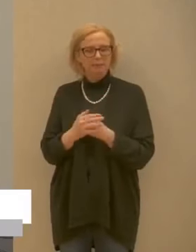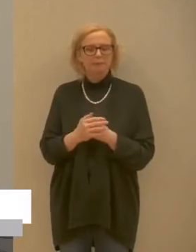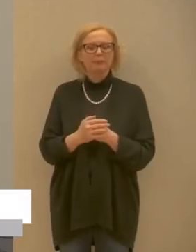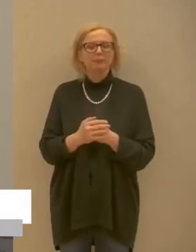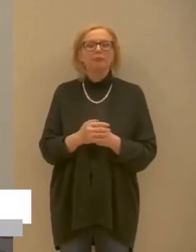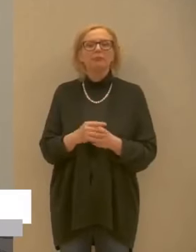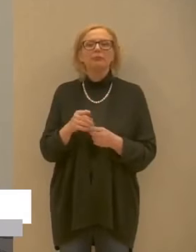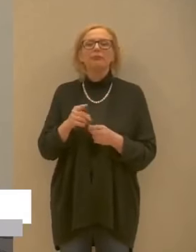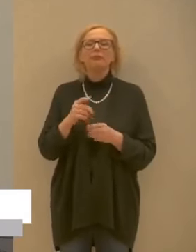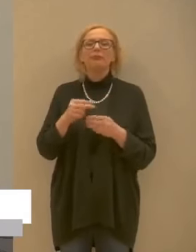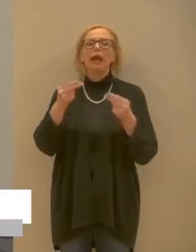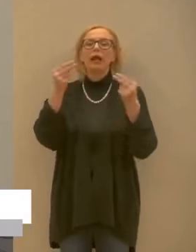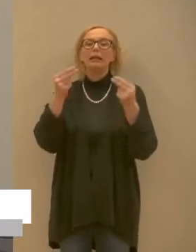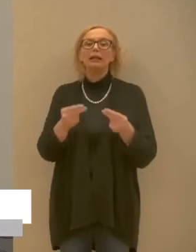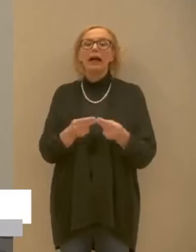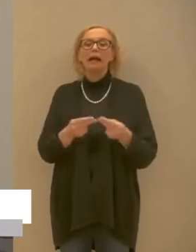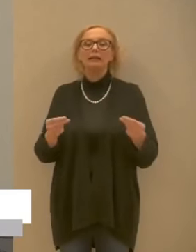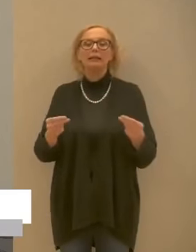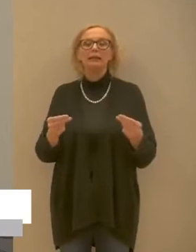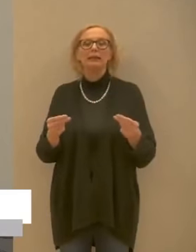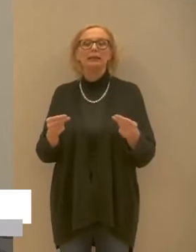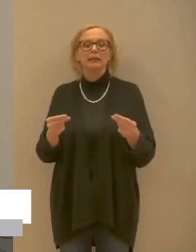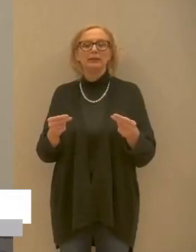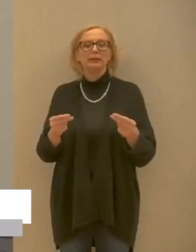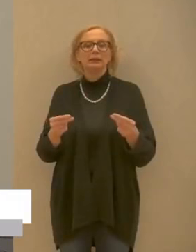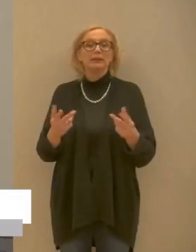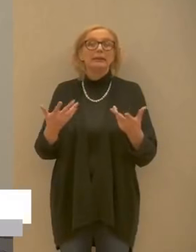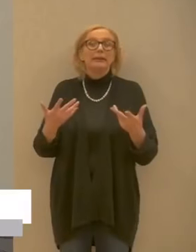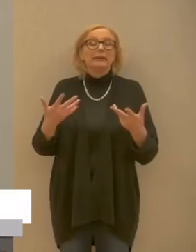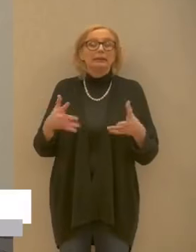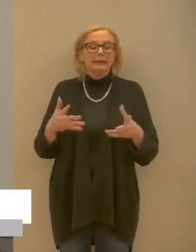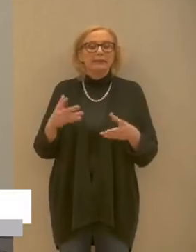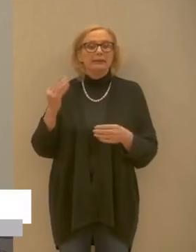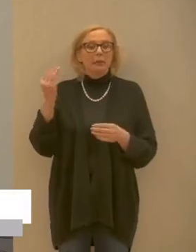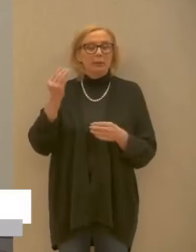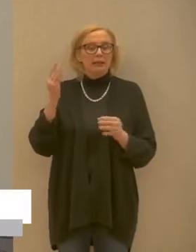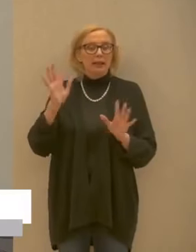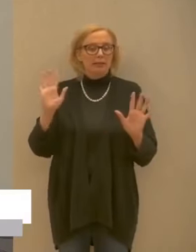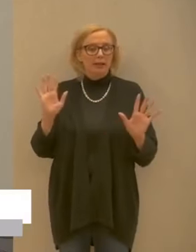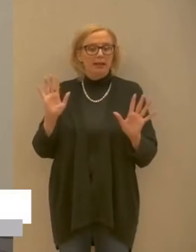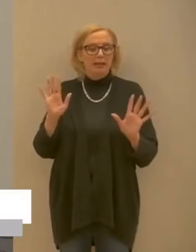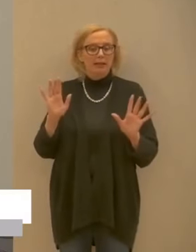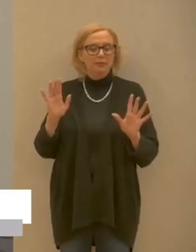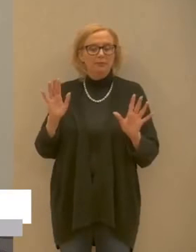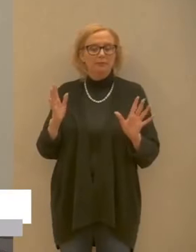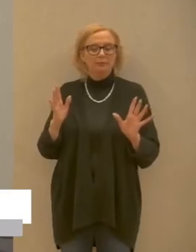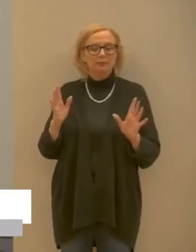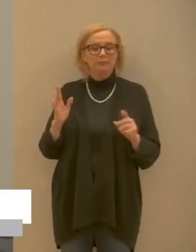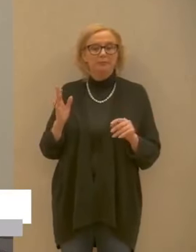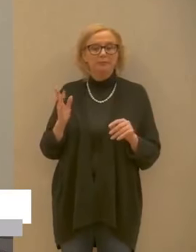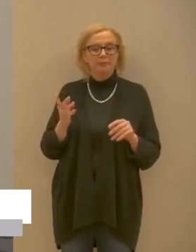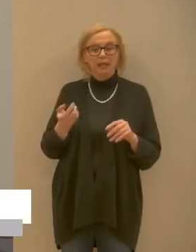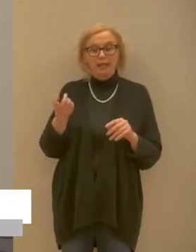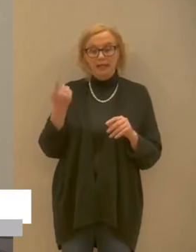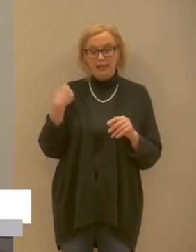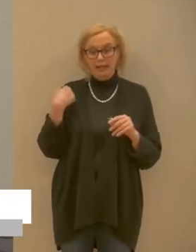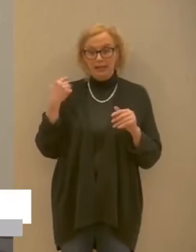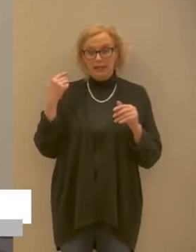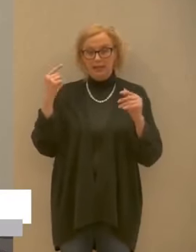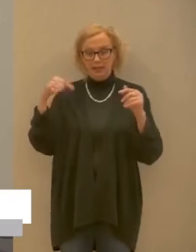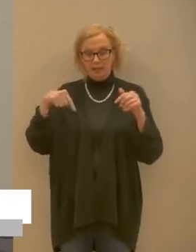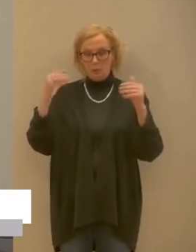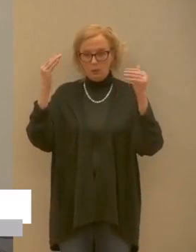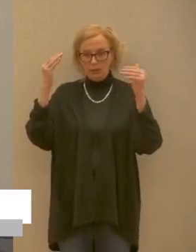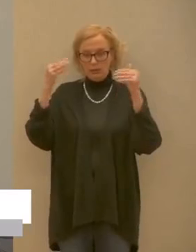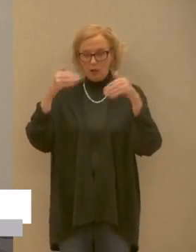sono dati sostanzialmente attesi si stanno concludendo ieri tra ieri e stanotte si è